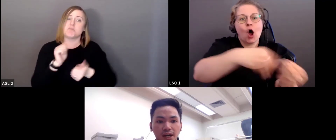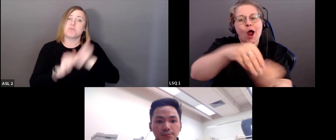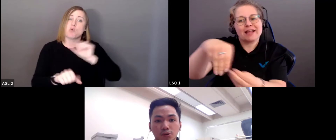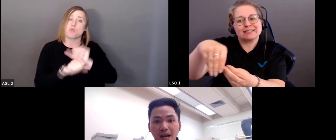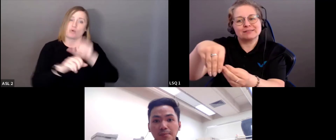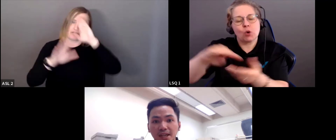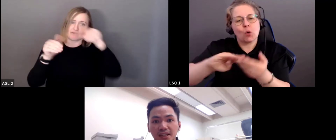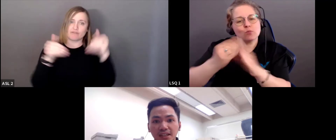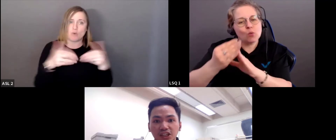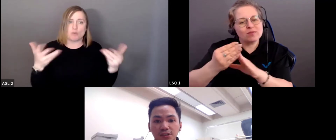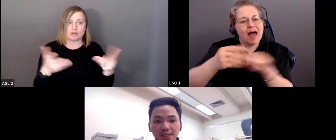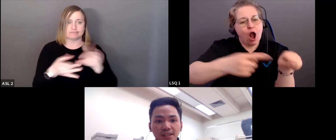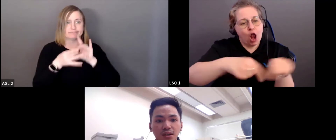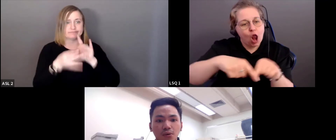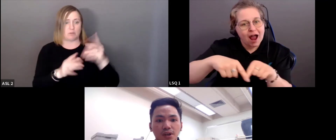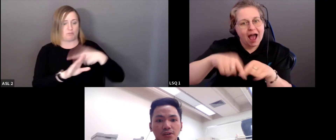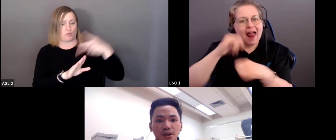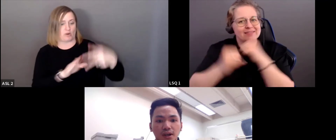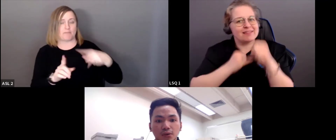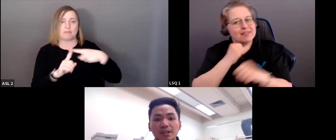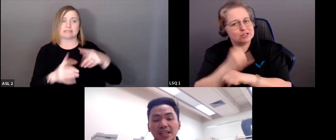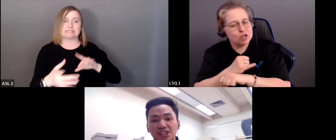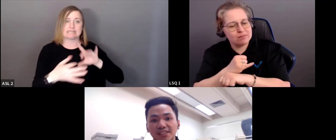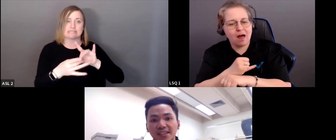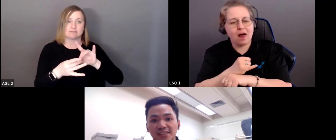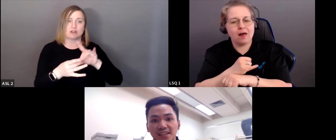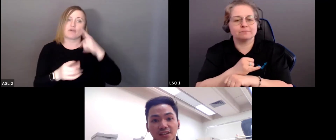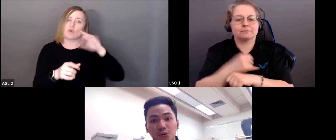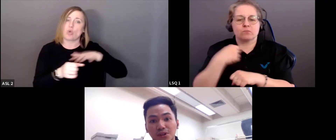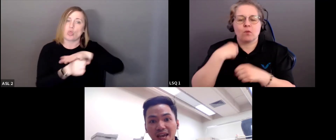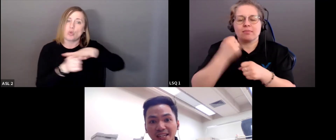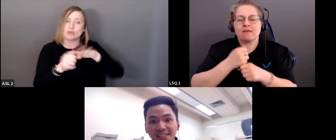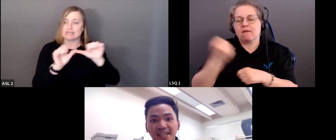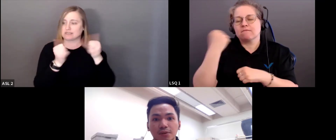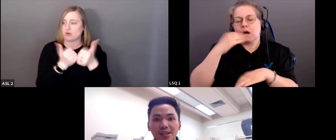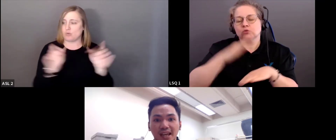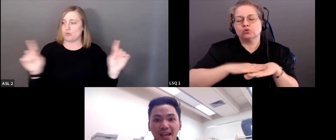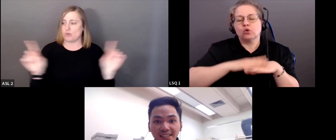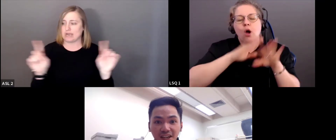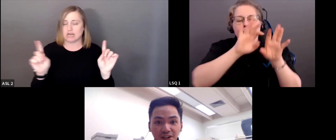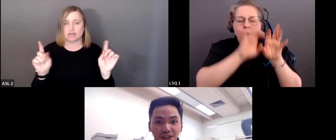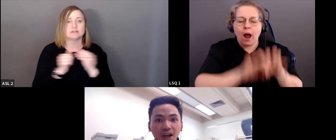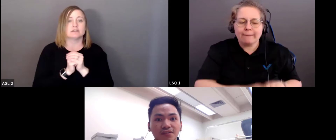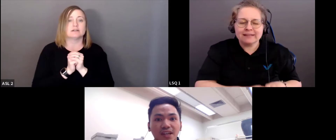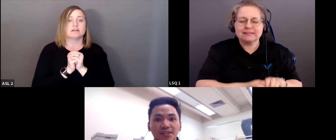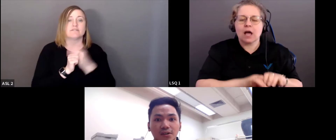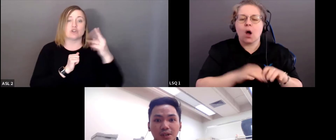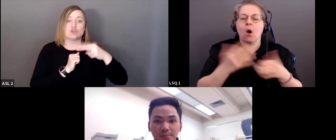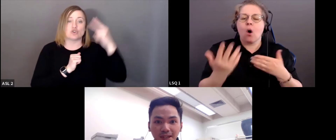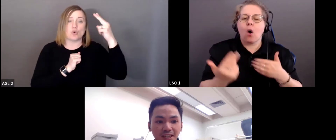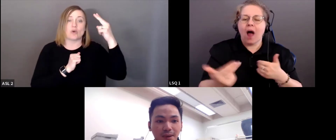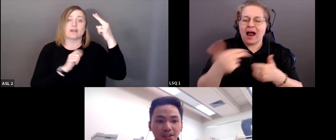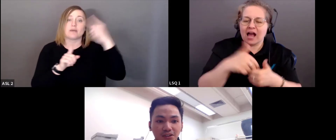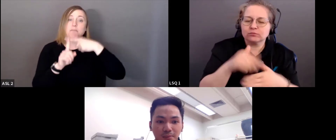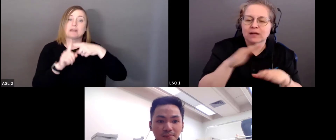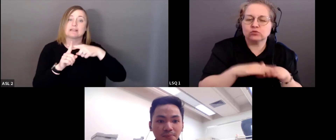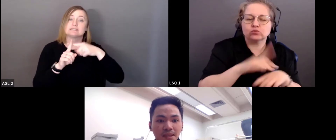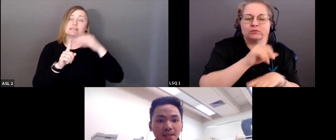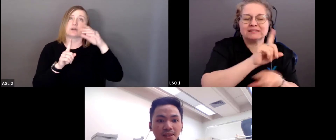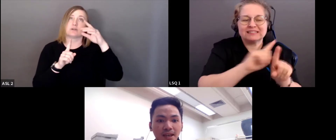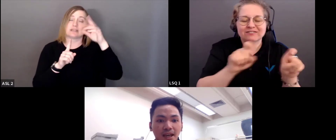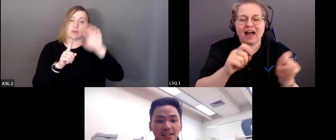internationaux. J'ai surtout travaillé dans la programmation et l'engagement avec des agences locales dans les secteurs